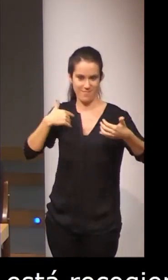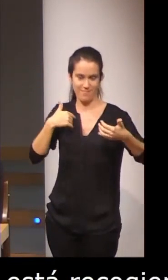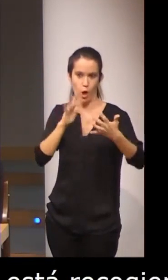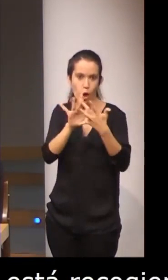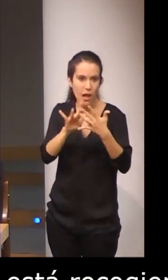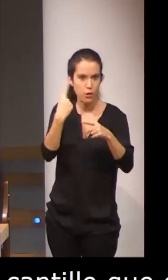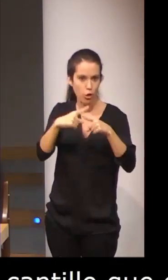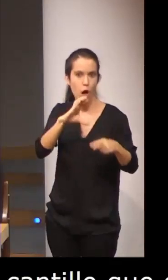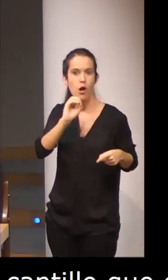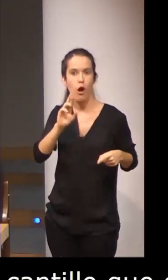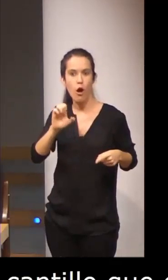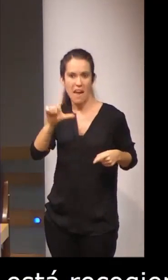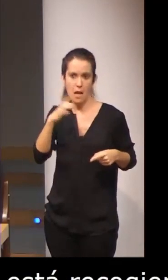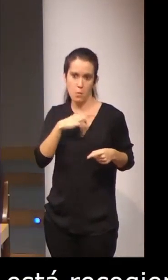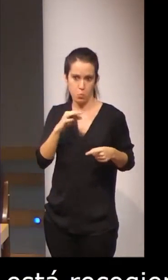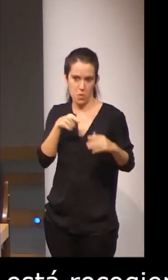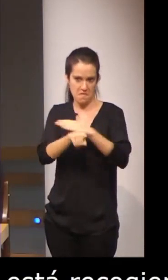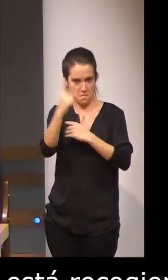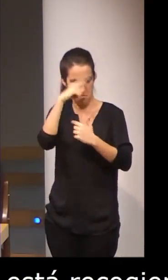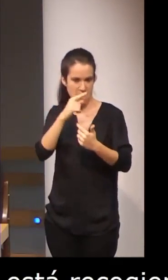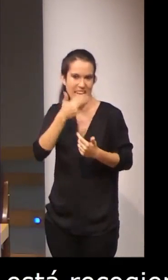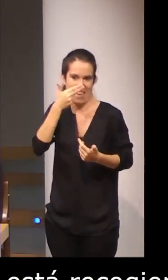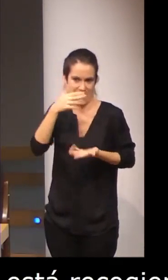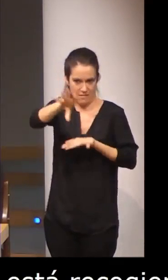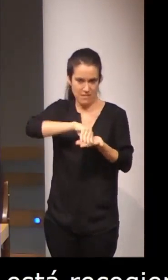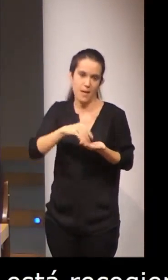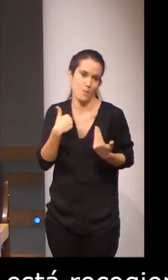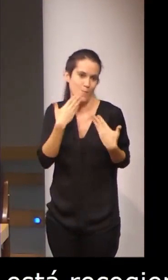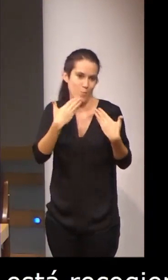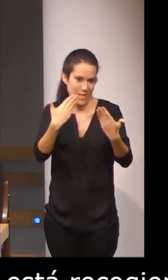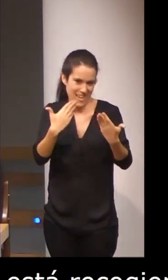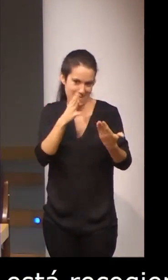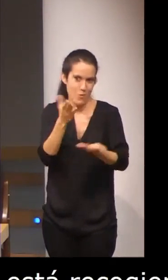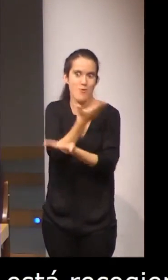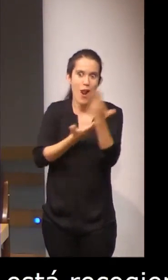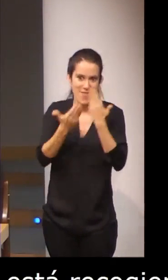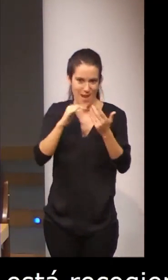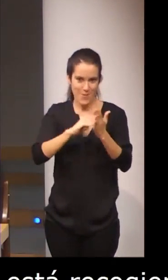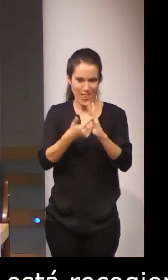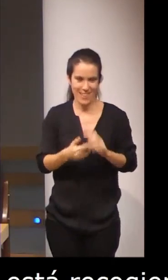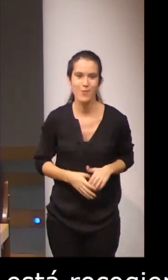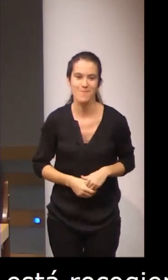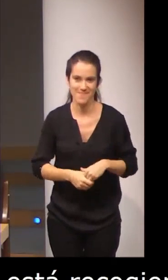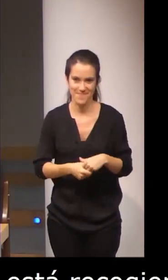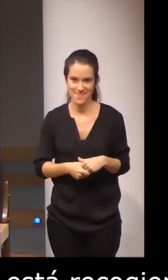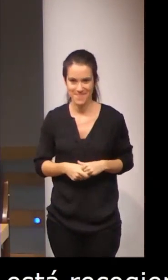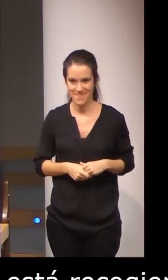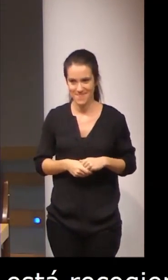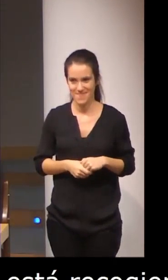ponga en contacto con ella. Y le agradeceríamos enormemente pues que pudiera participar.